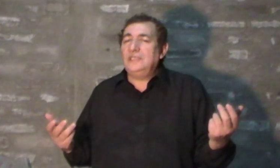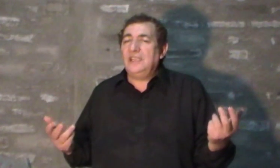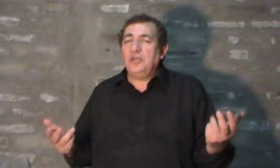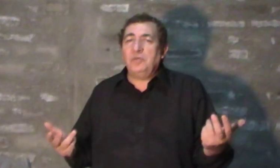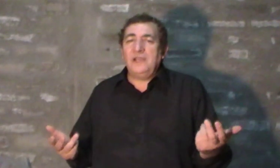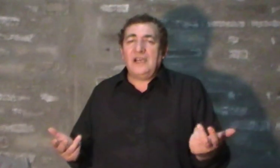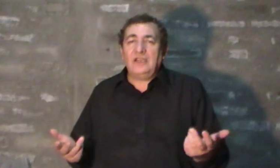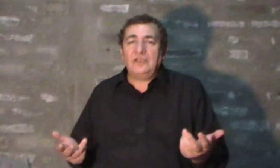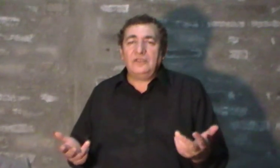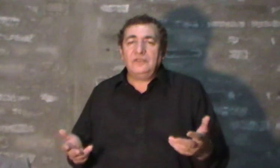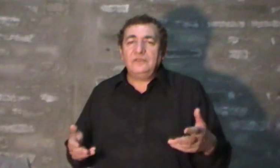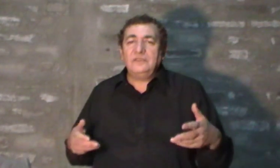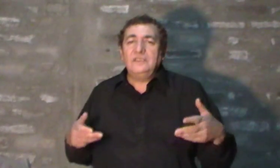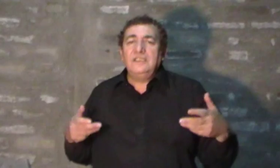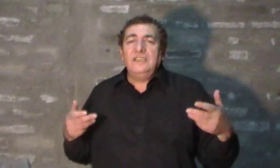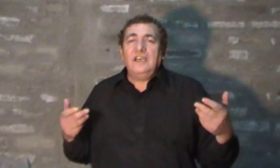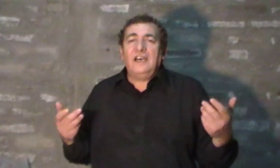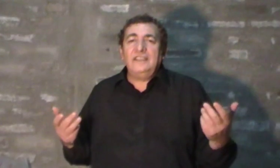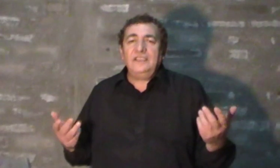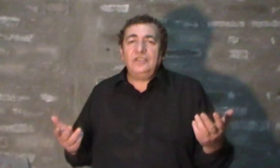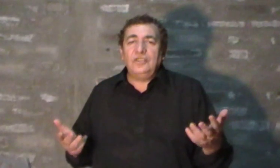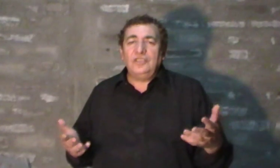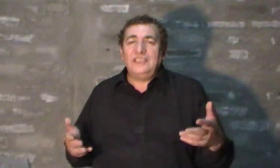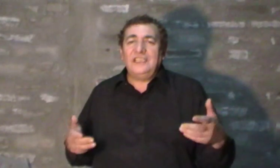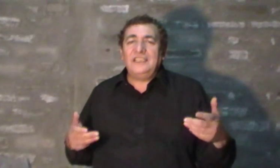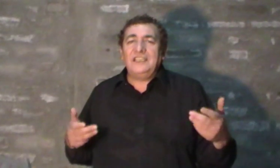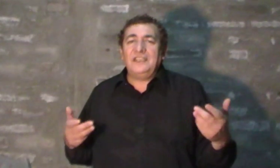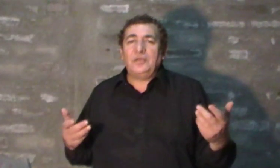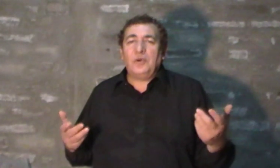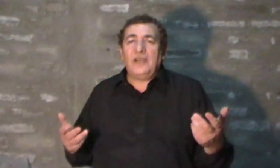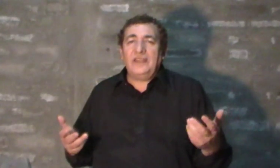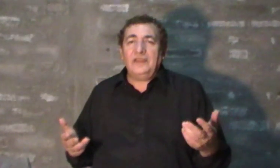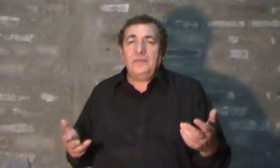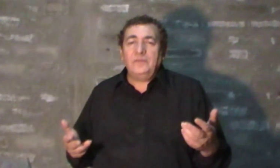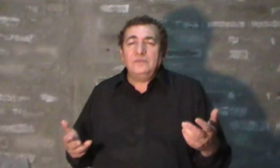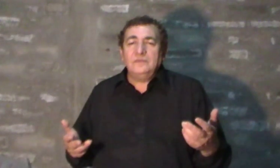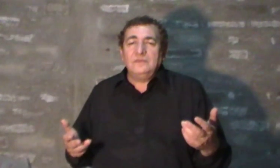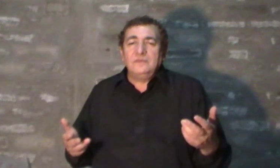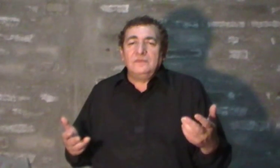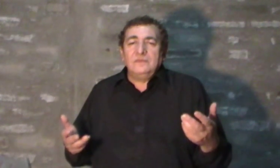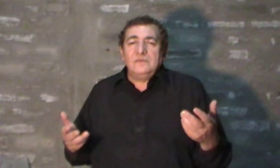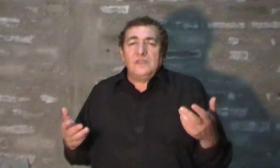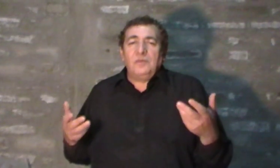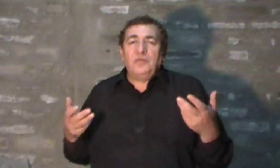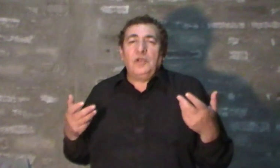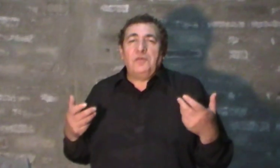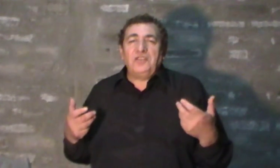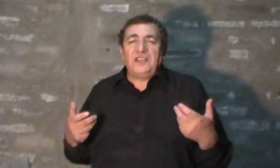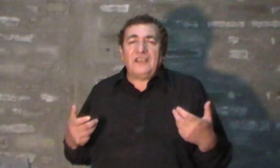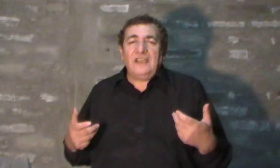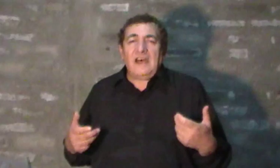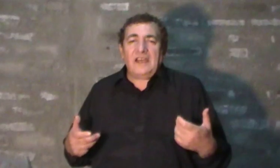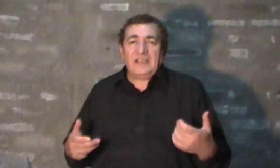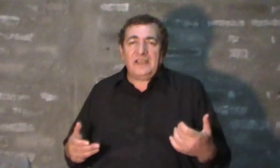largo blanco. Ahí estoy con la energía adecuada. Mi cuerpo se relaja.